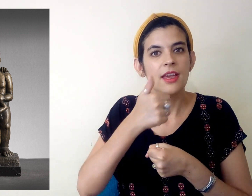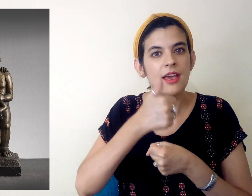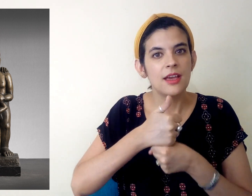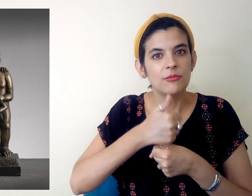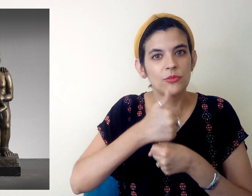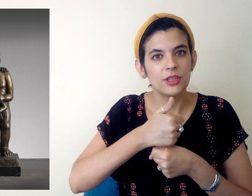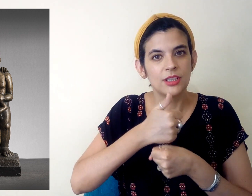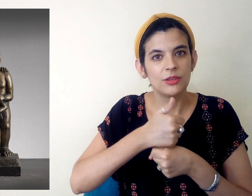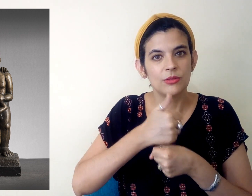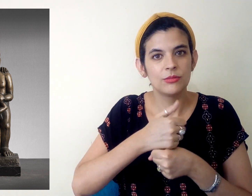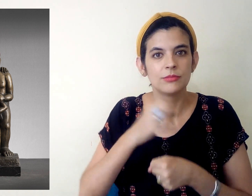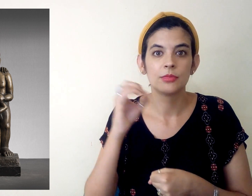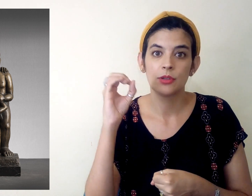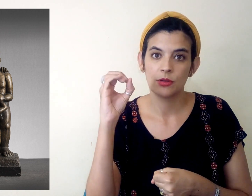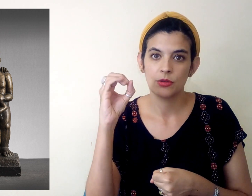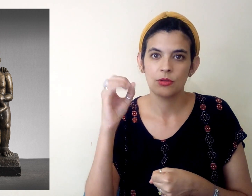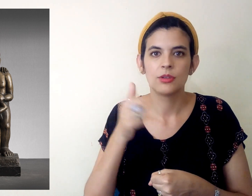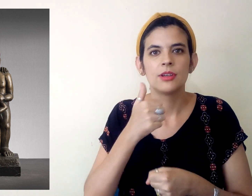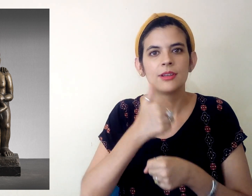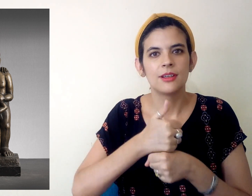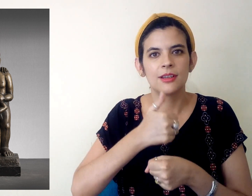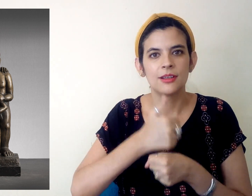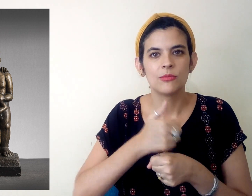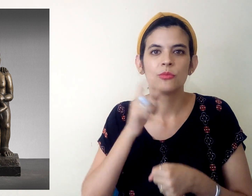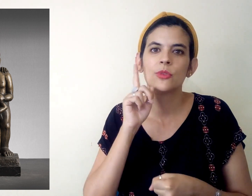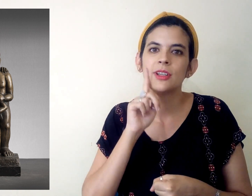Abuelo o abuela.